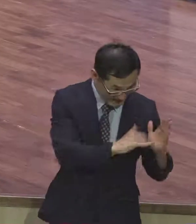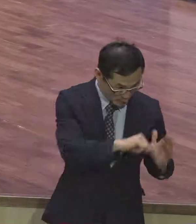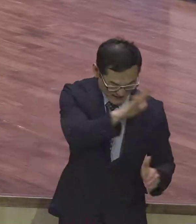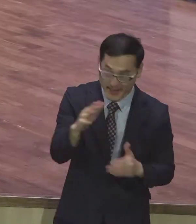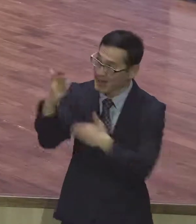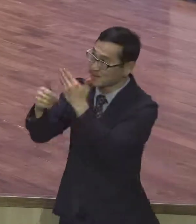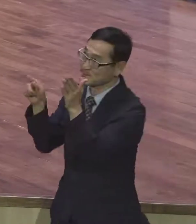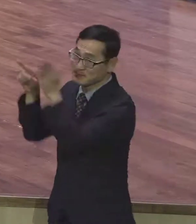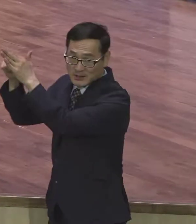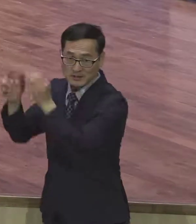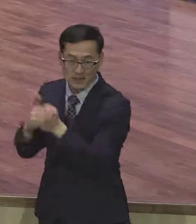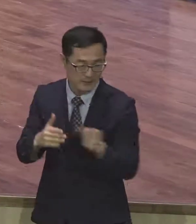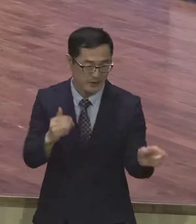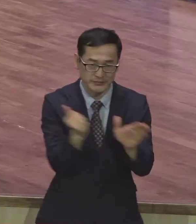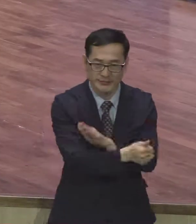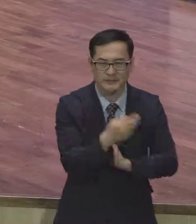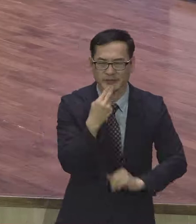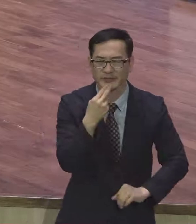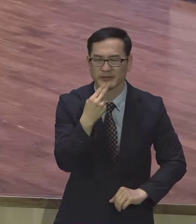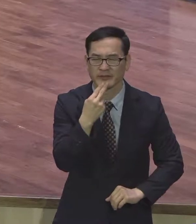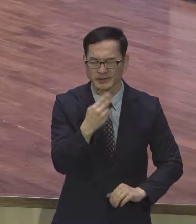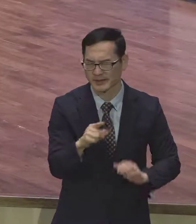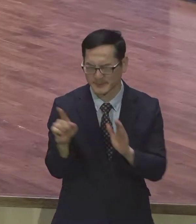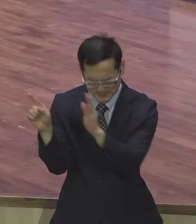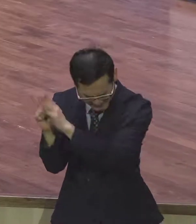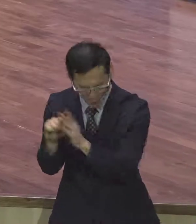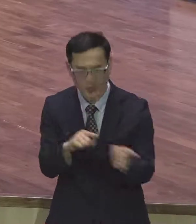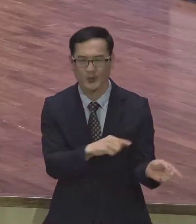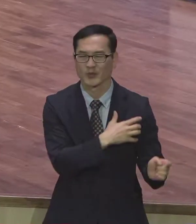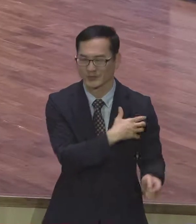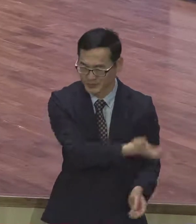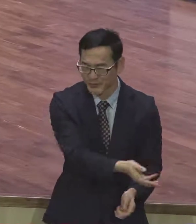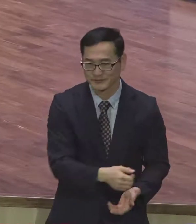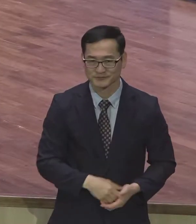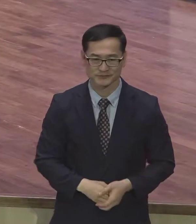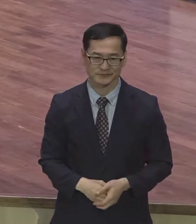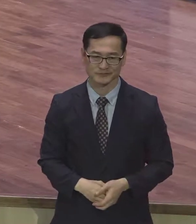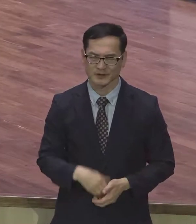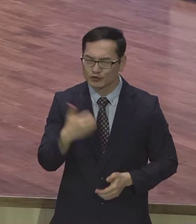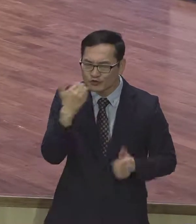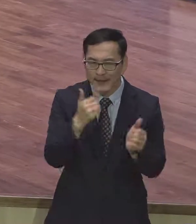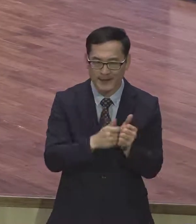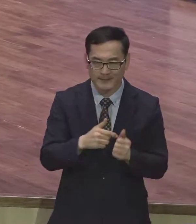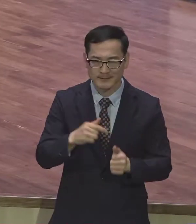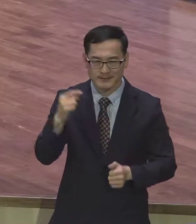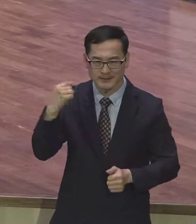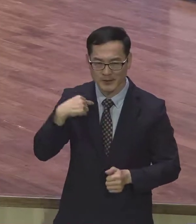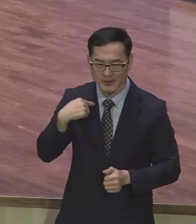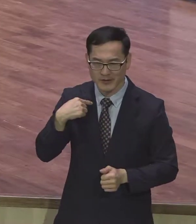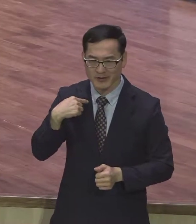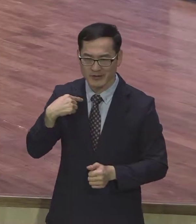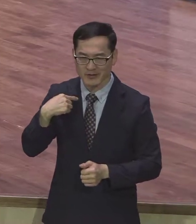펠턴 트레이시라는 분이 이런 말 하죠 열받지 않고 10대 자녀와 싸우는 법